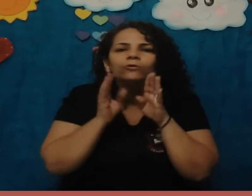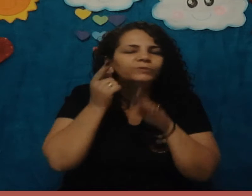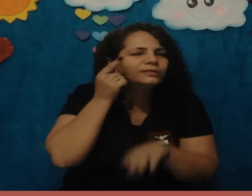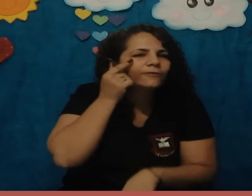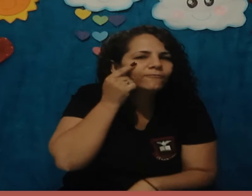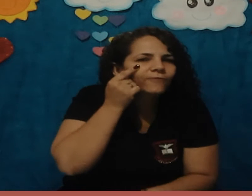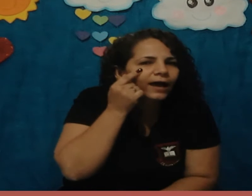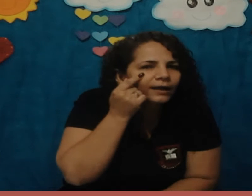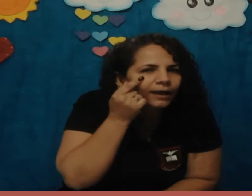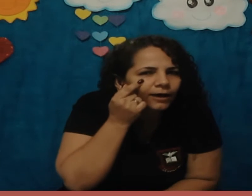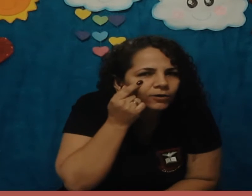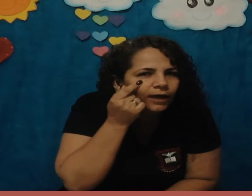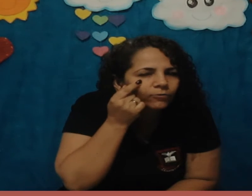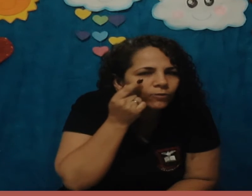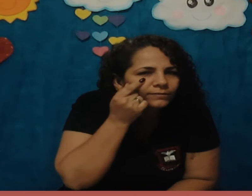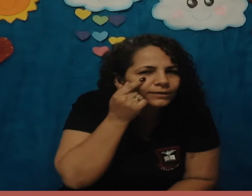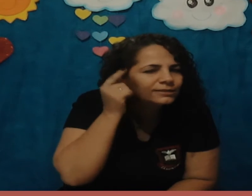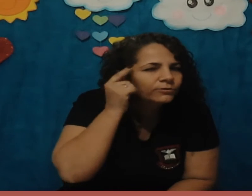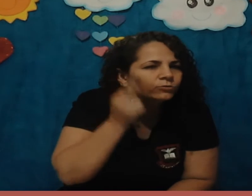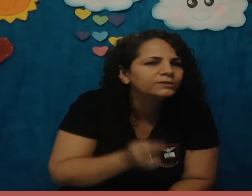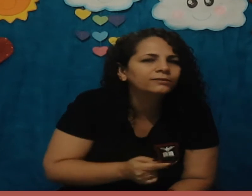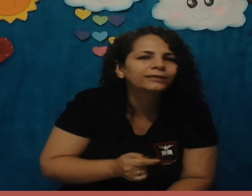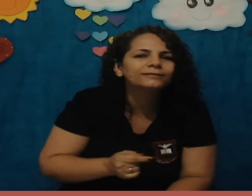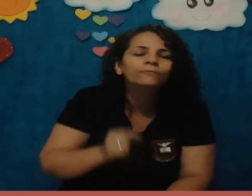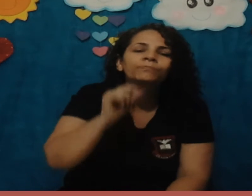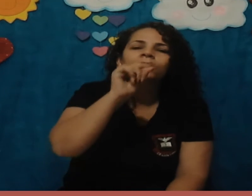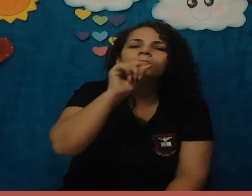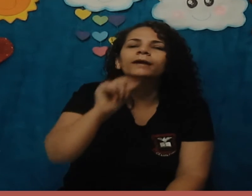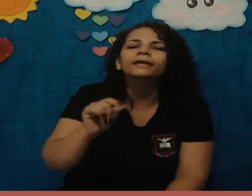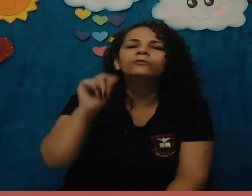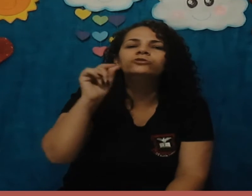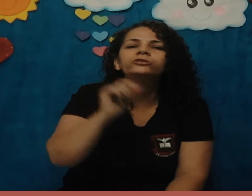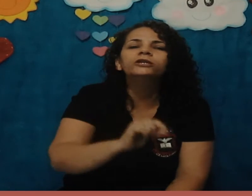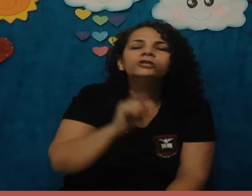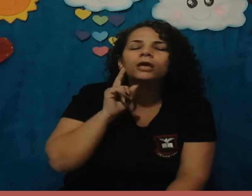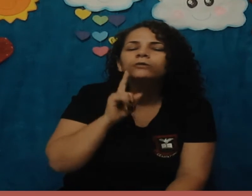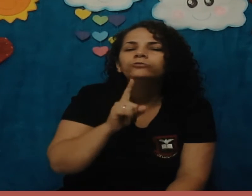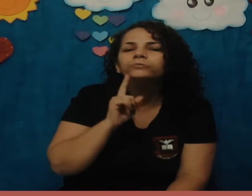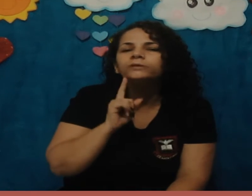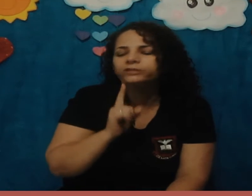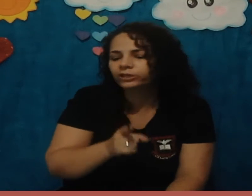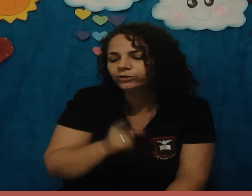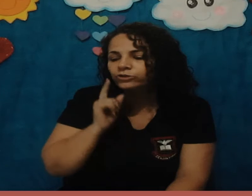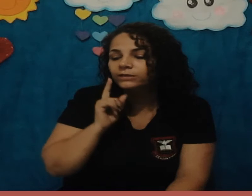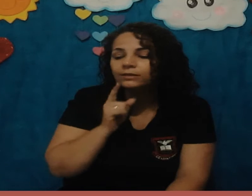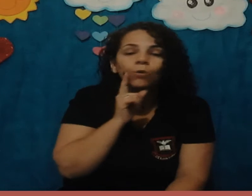observar lá, olha, com atenção e concentração e marcar o X nos bichinhos que são